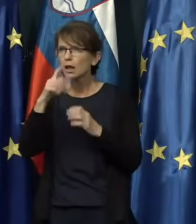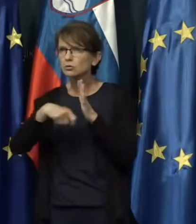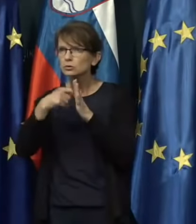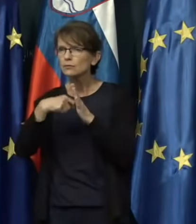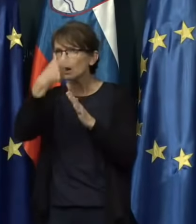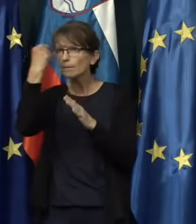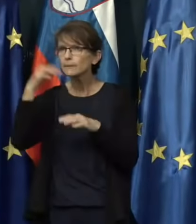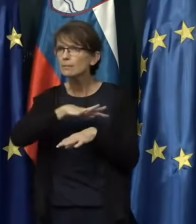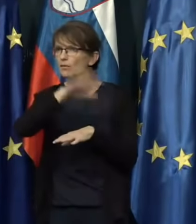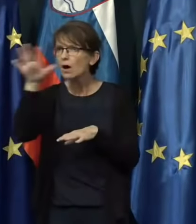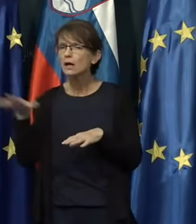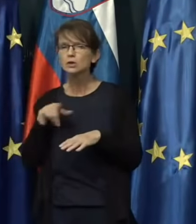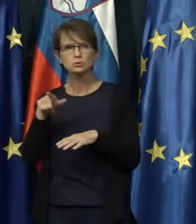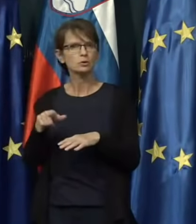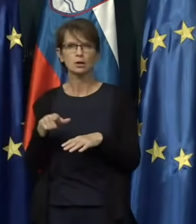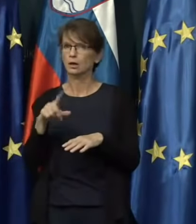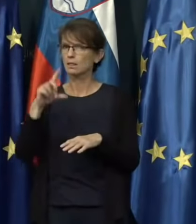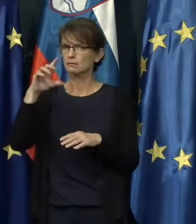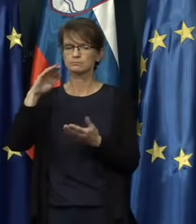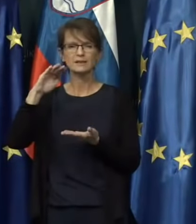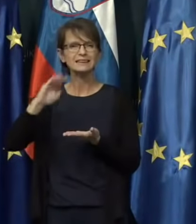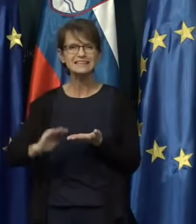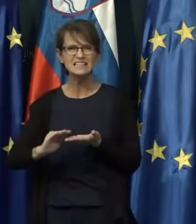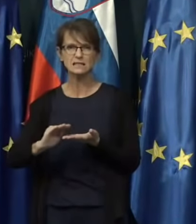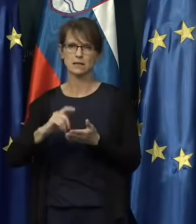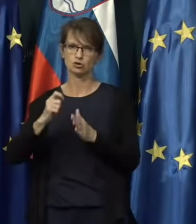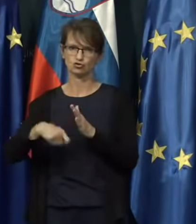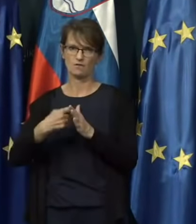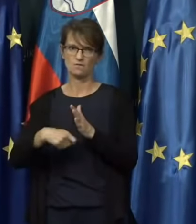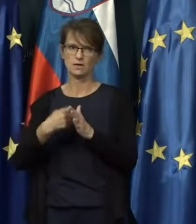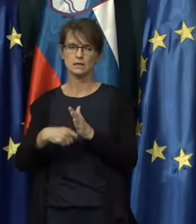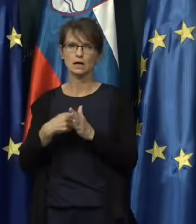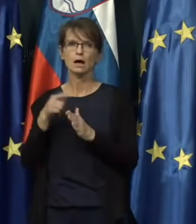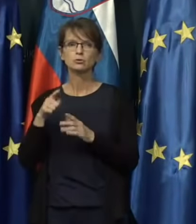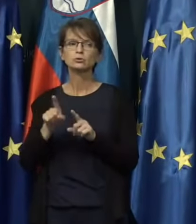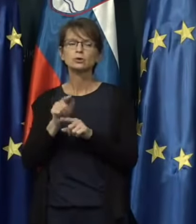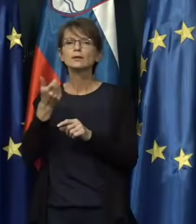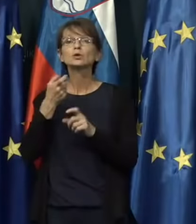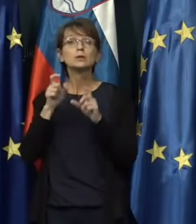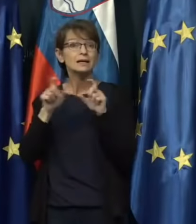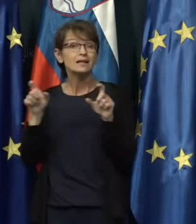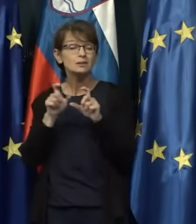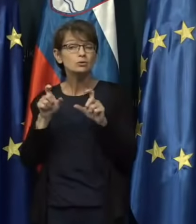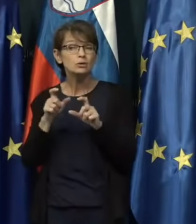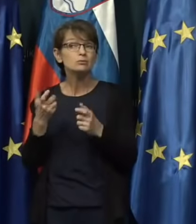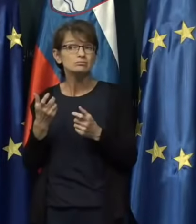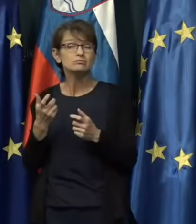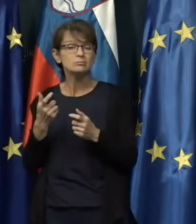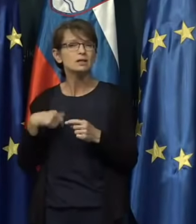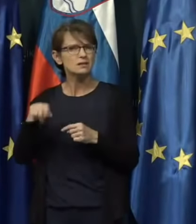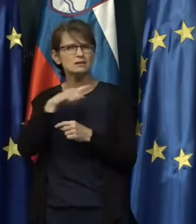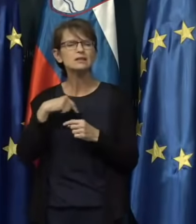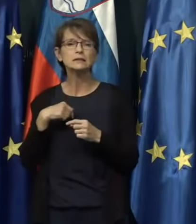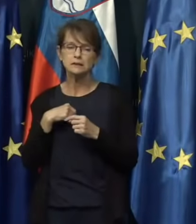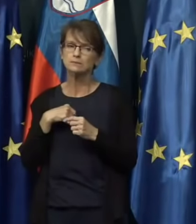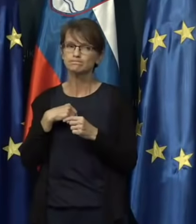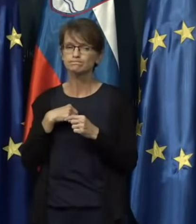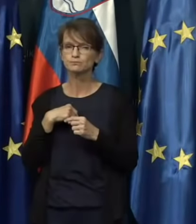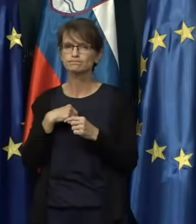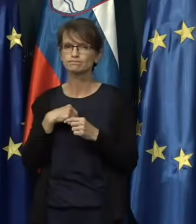relativno nizka številka in to je tudi eden od razlogov, da nas sveda tudi upravičeno skrbi.